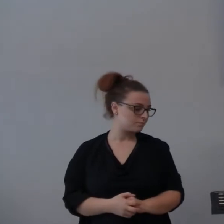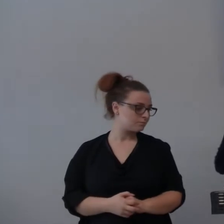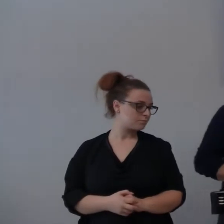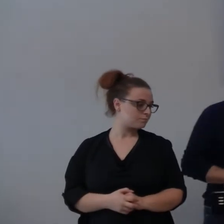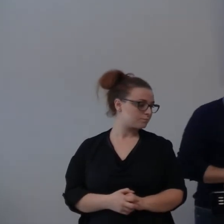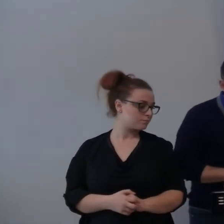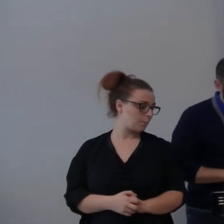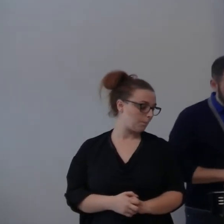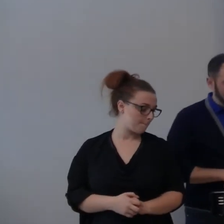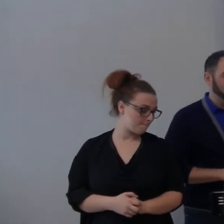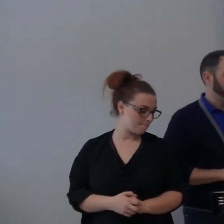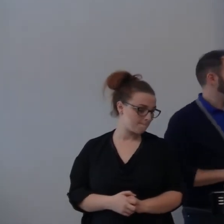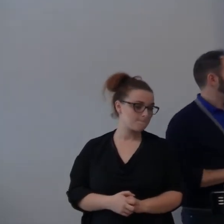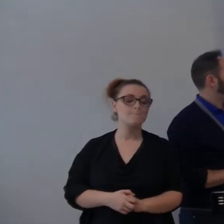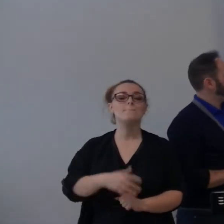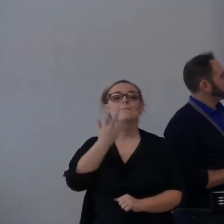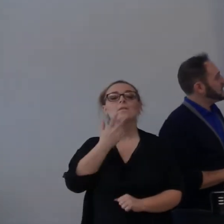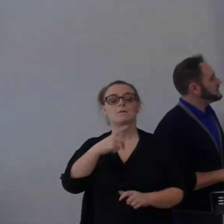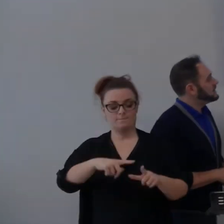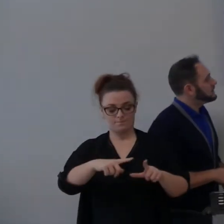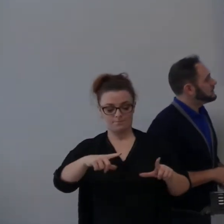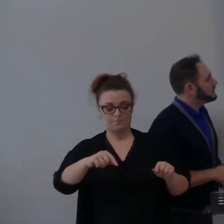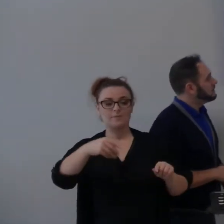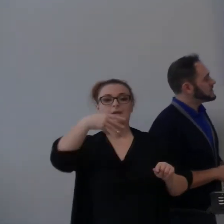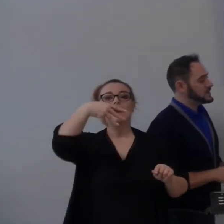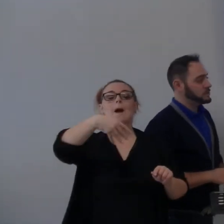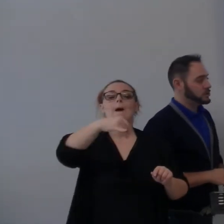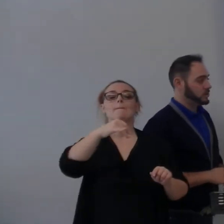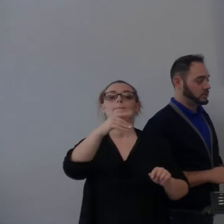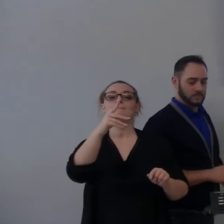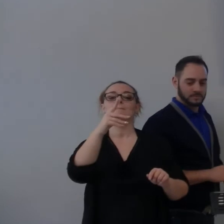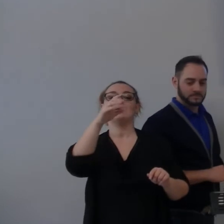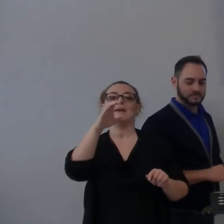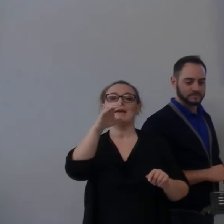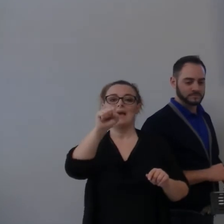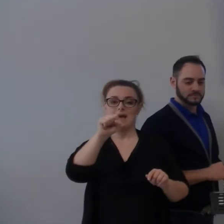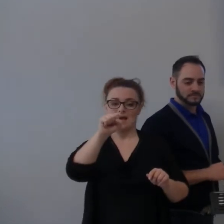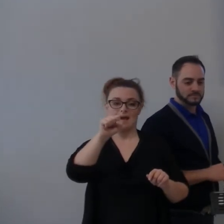Leggiamo anche Michela, capitolo 7, versetto 18.